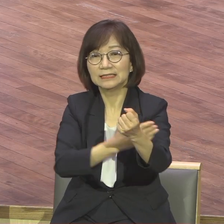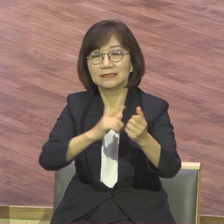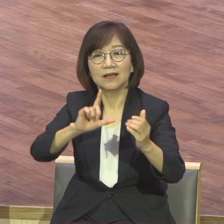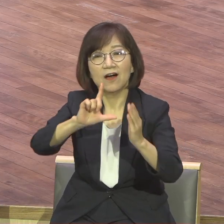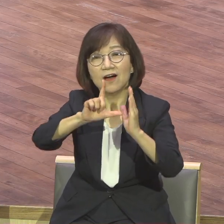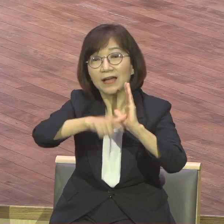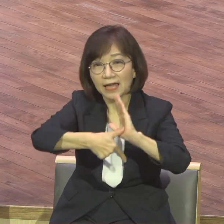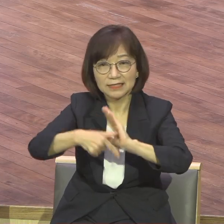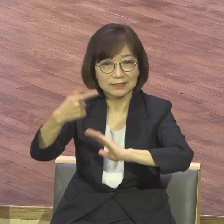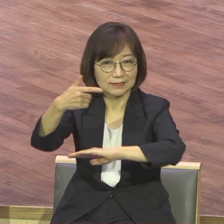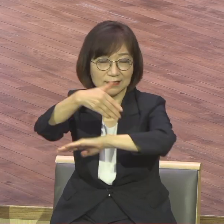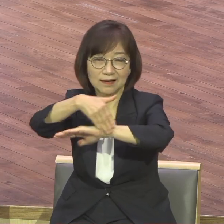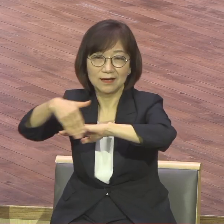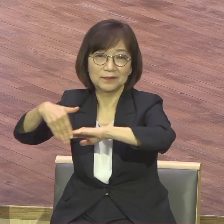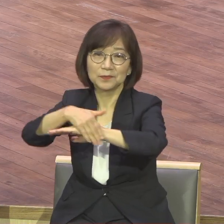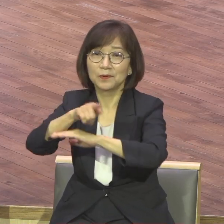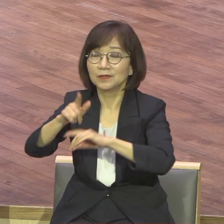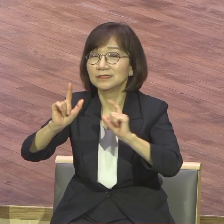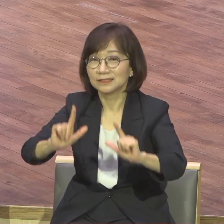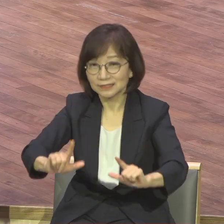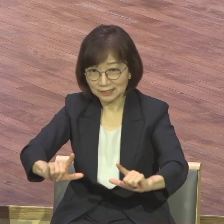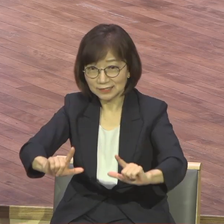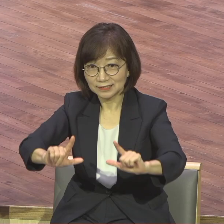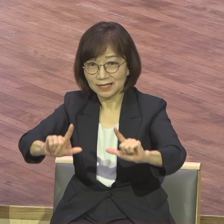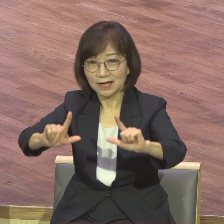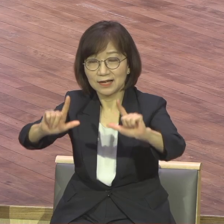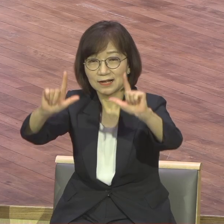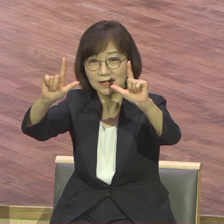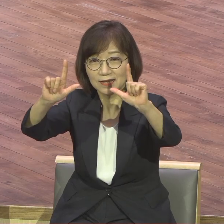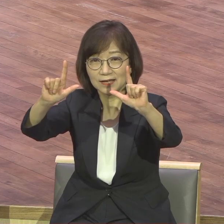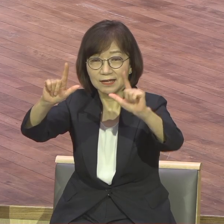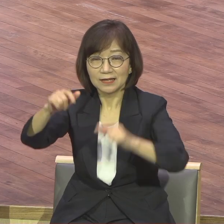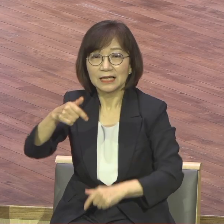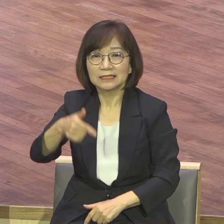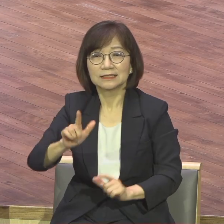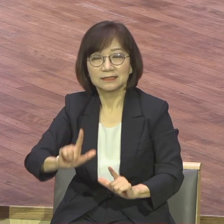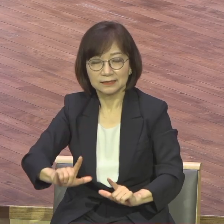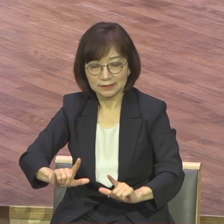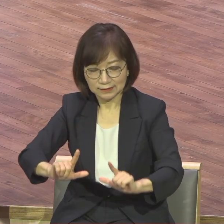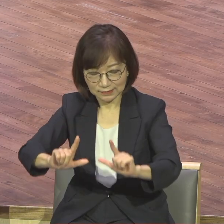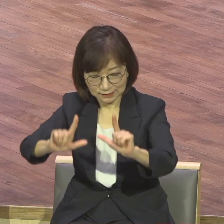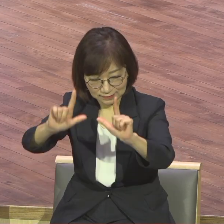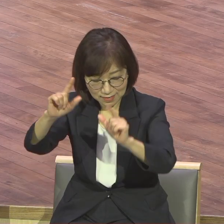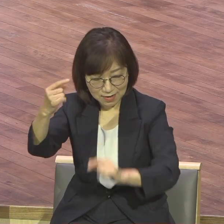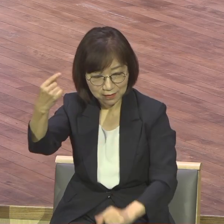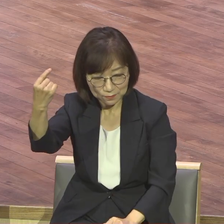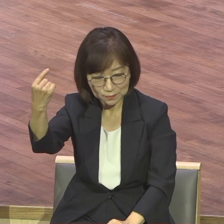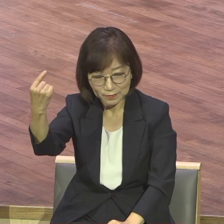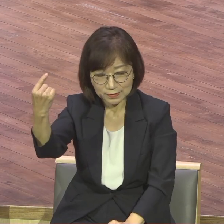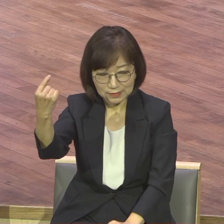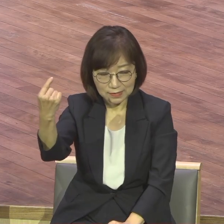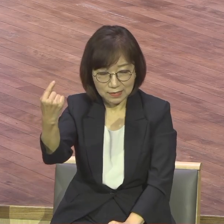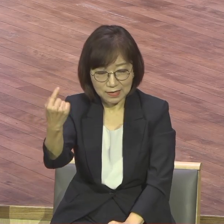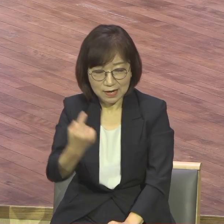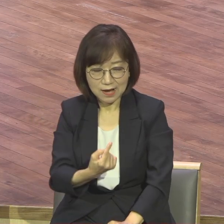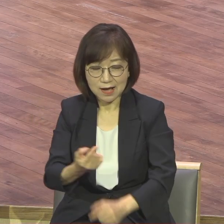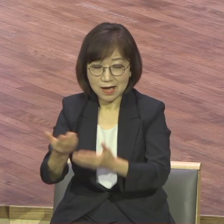능력의 시간표는 그날에 그날 오리라